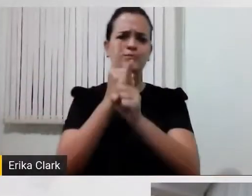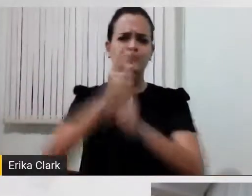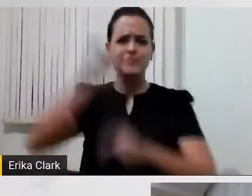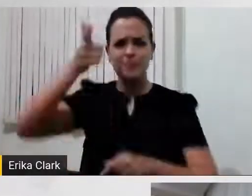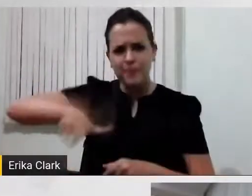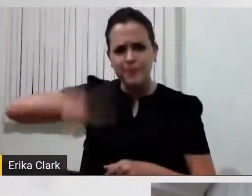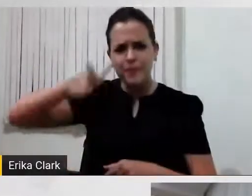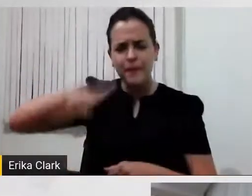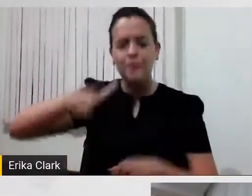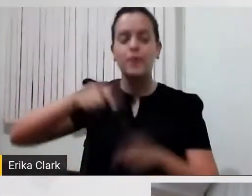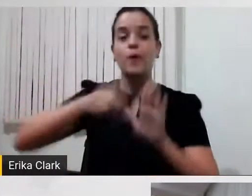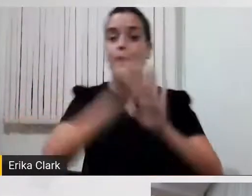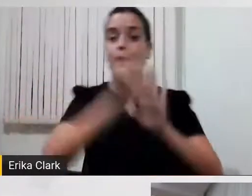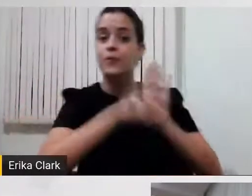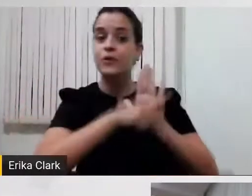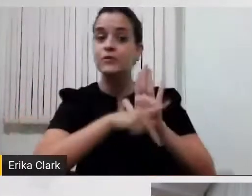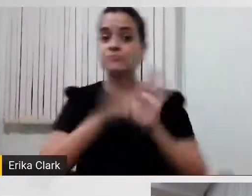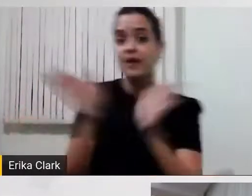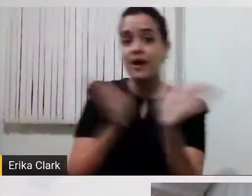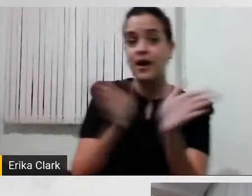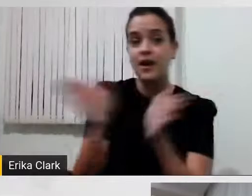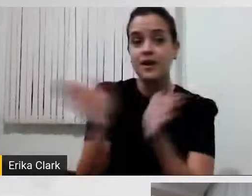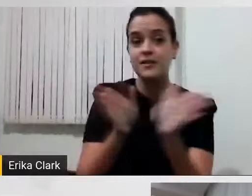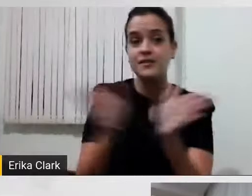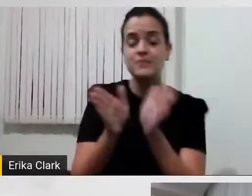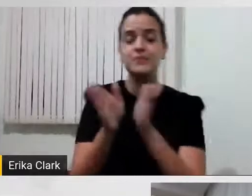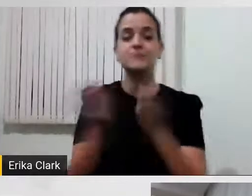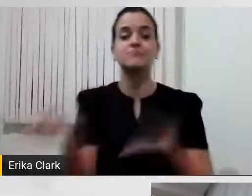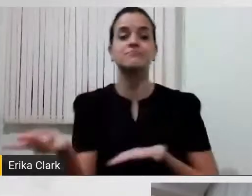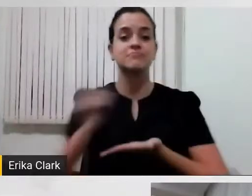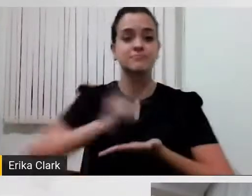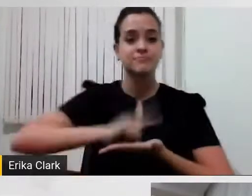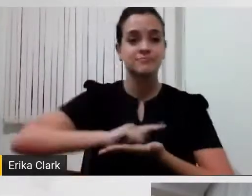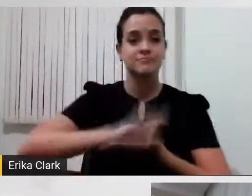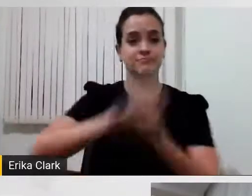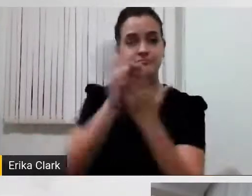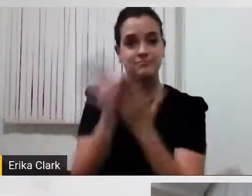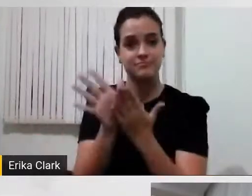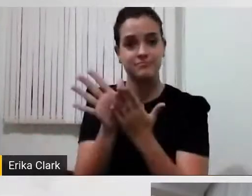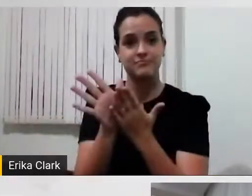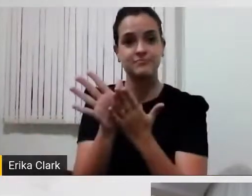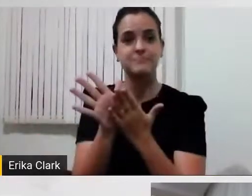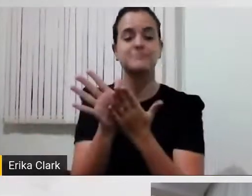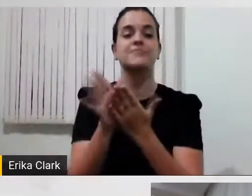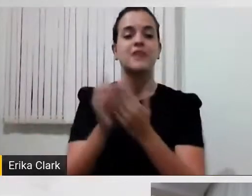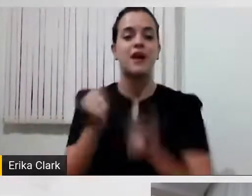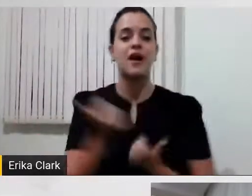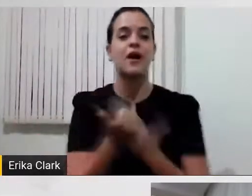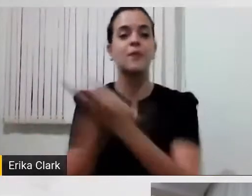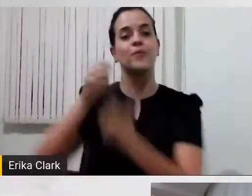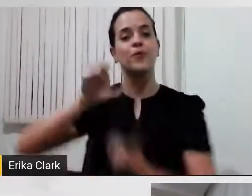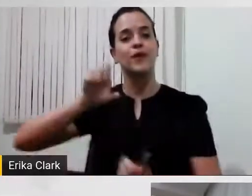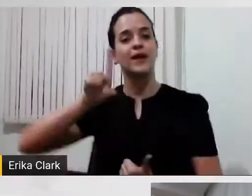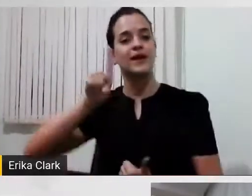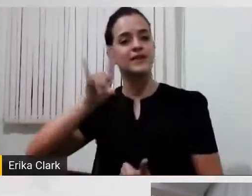Acessibilidades Jerônimo Mendonça. Apoio, Ediluz, para conversar com todos